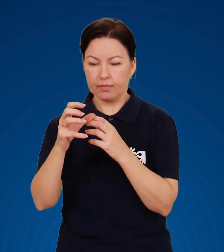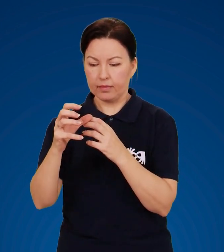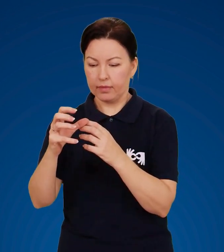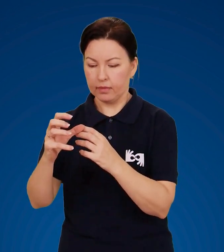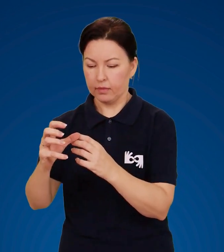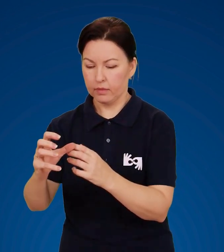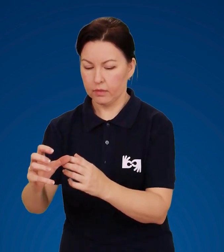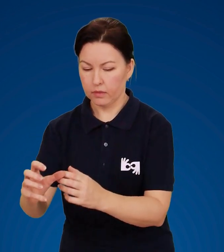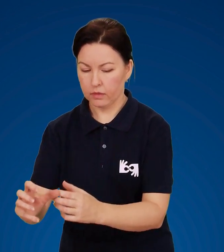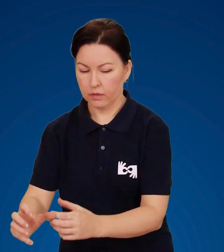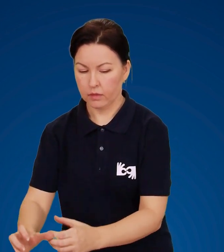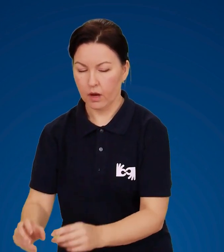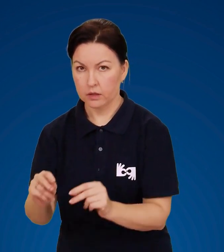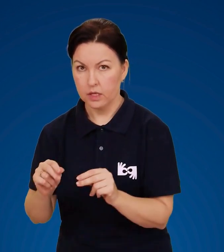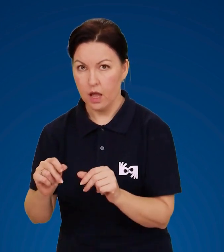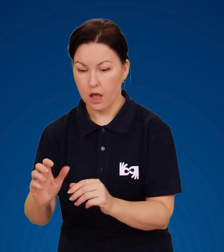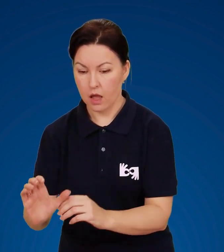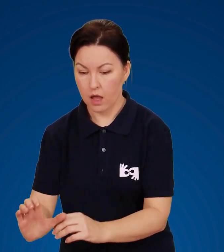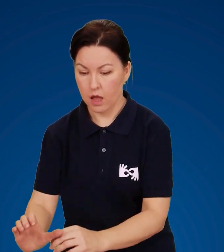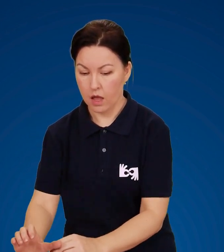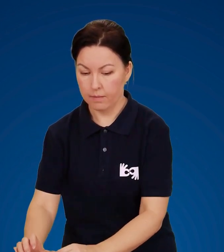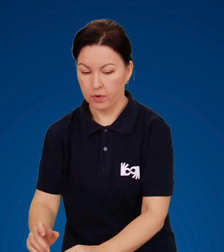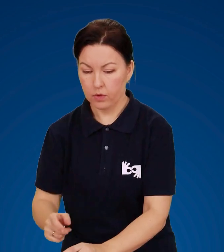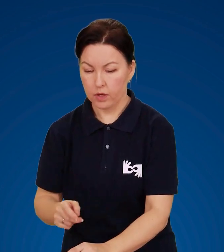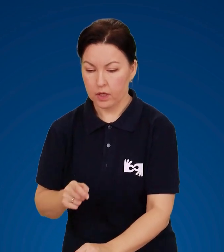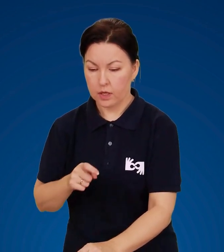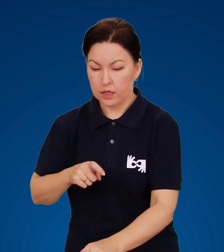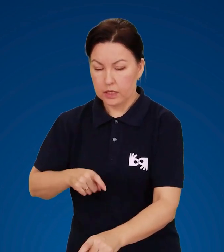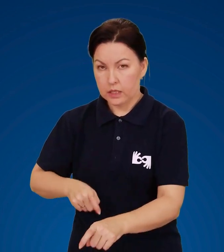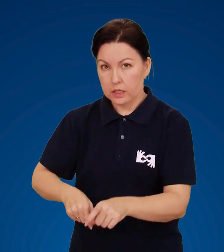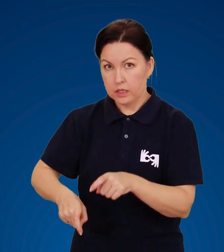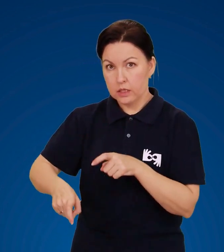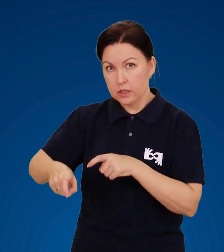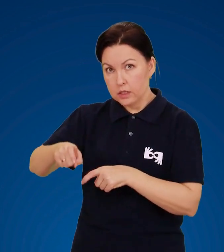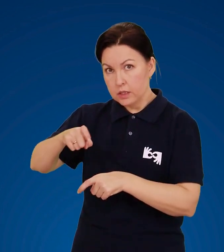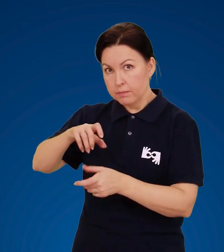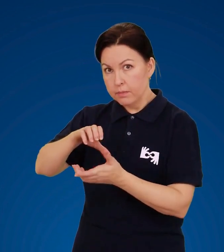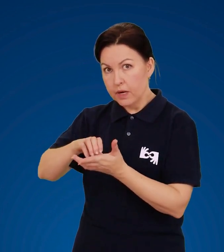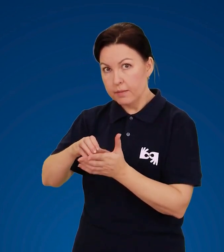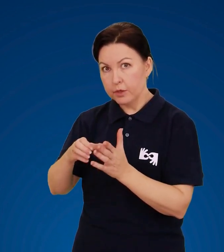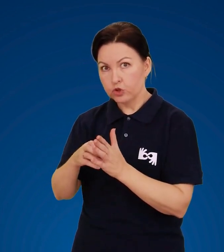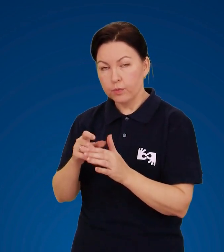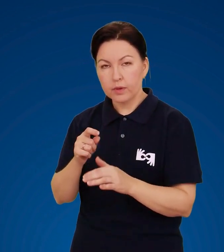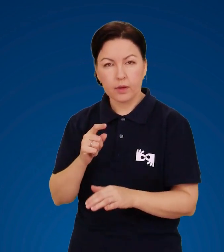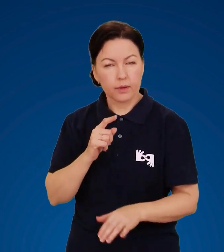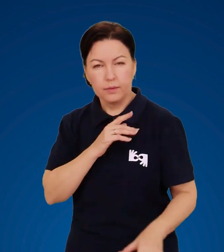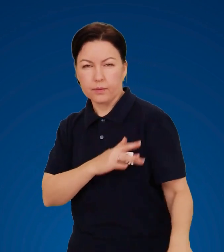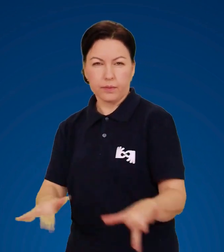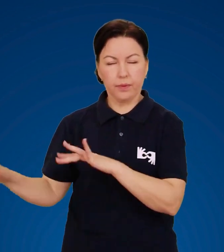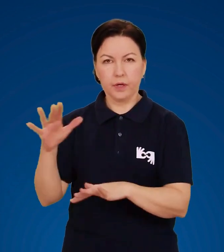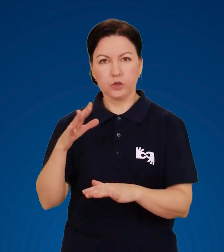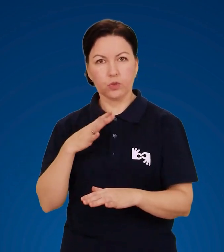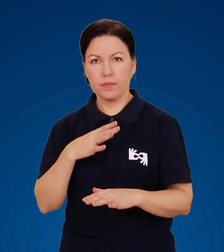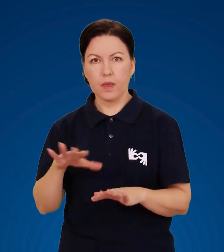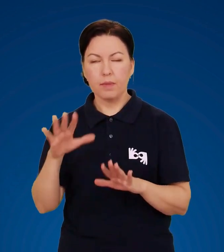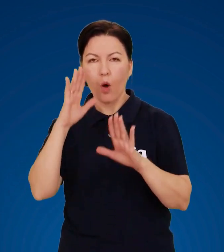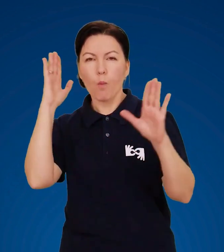землю. Після цього спробуйте повільно вийти з приміщення, не викликаючи різких